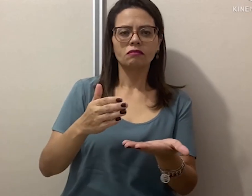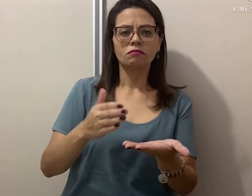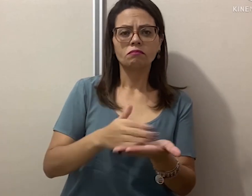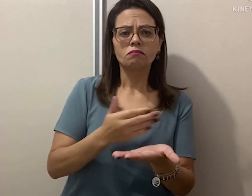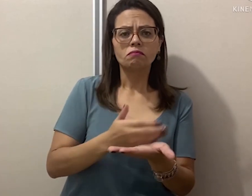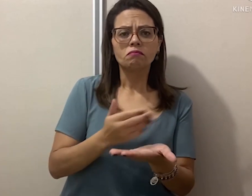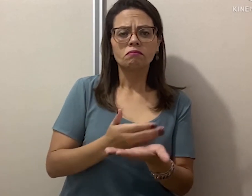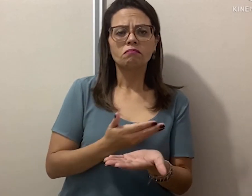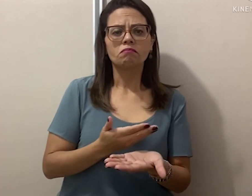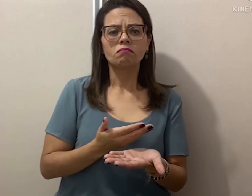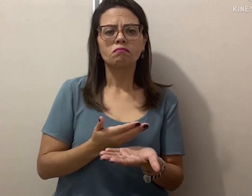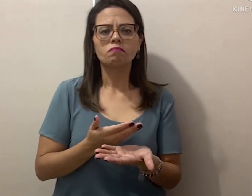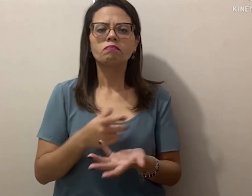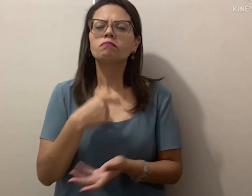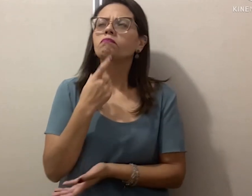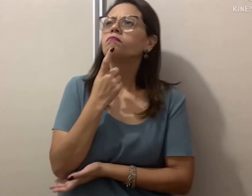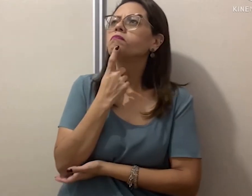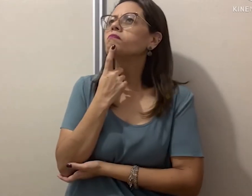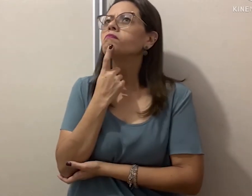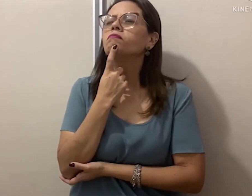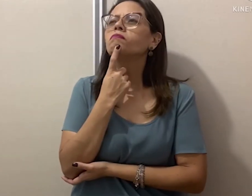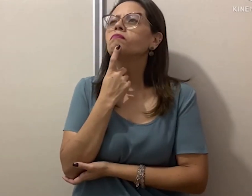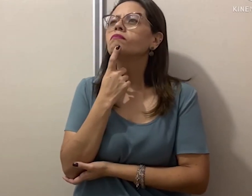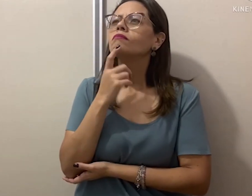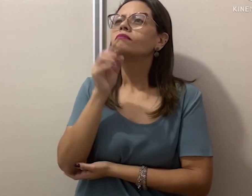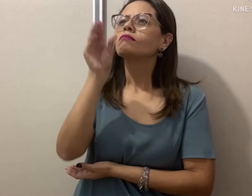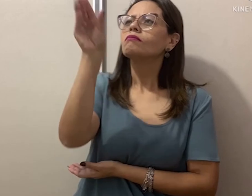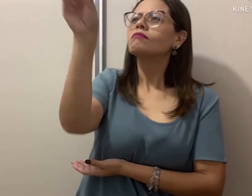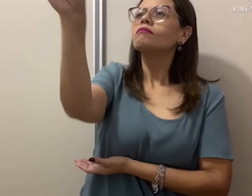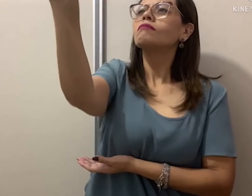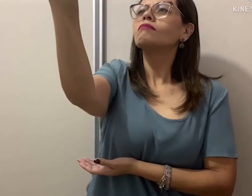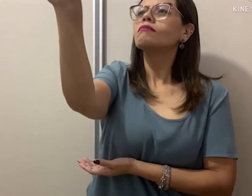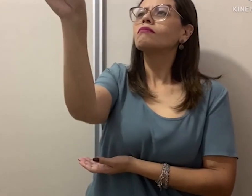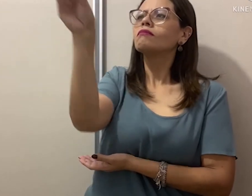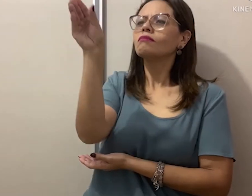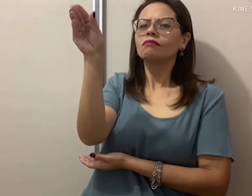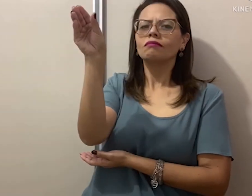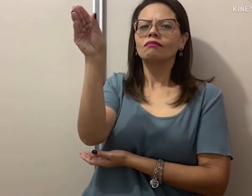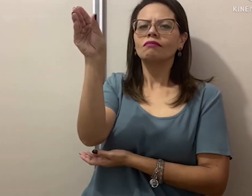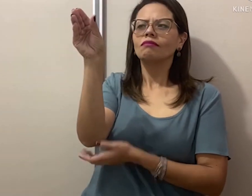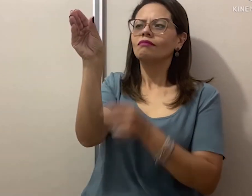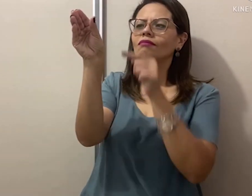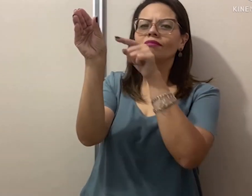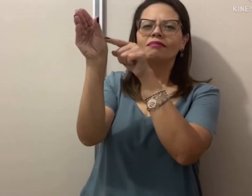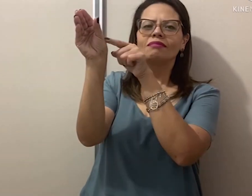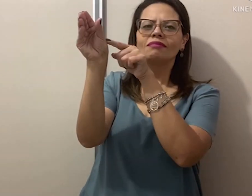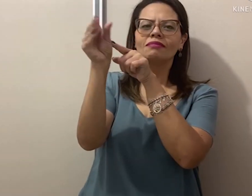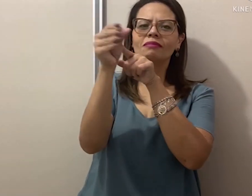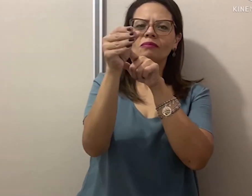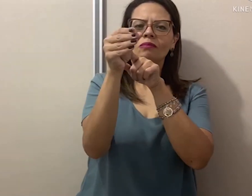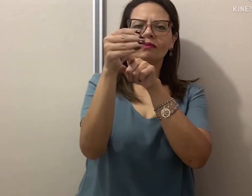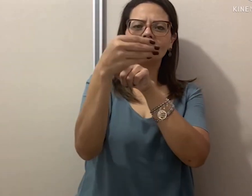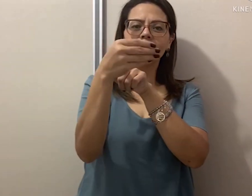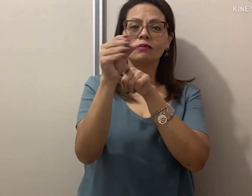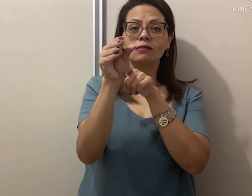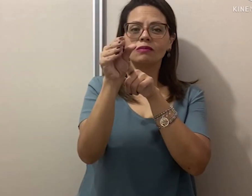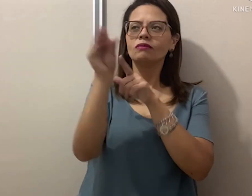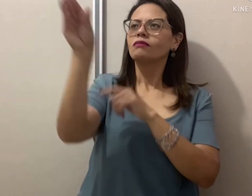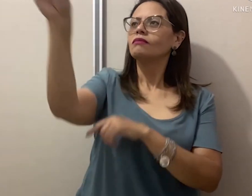livro, o sinal é esse, assim, eu tô escolhendo, peguei, olha a configuração de mão,